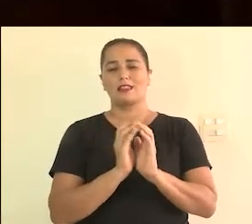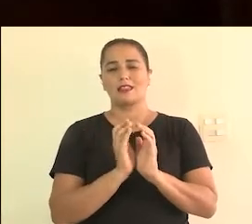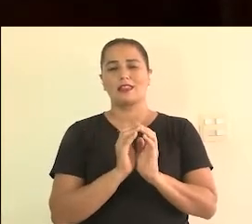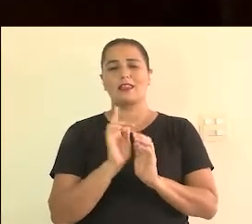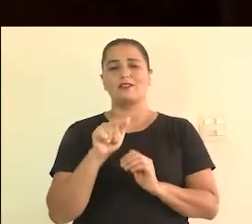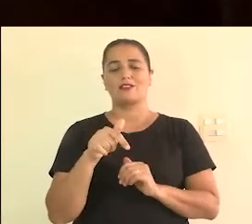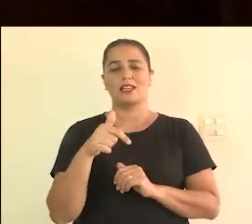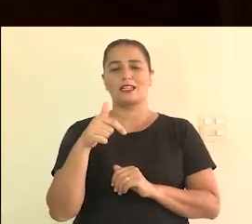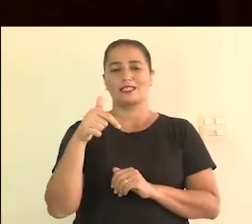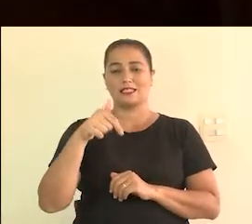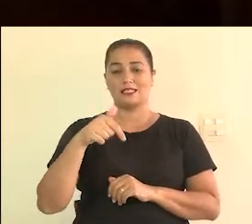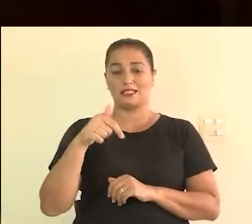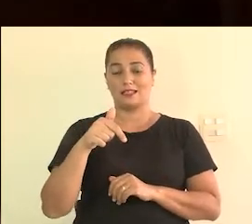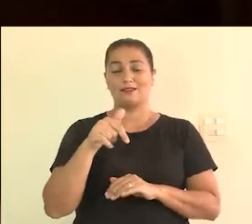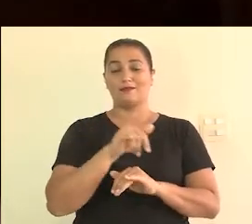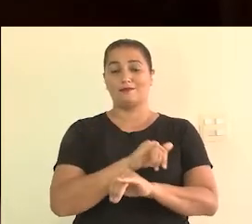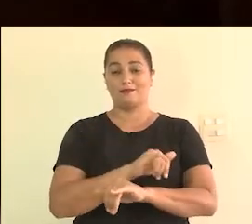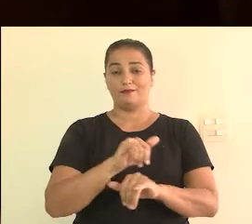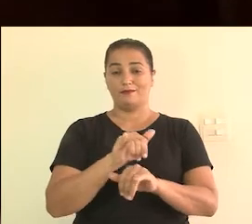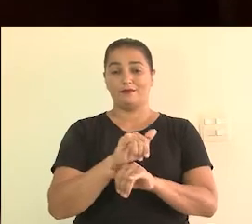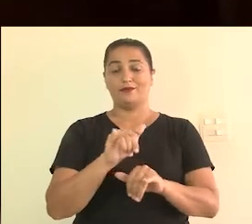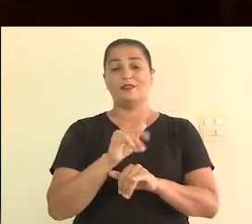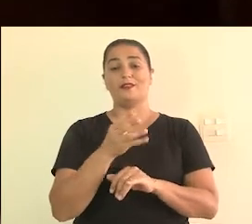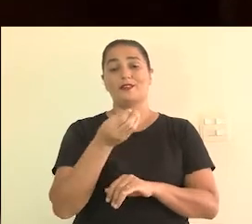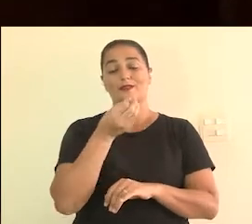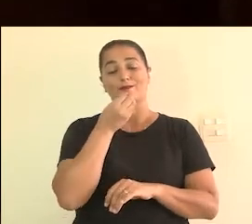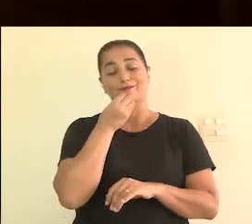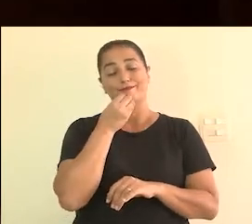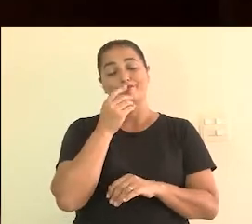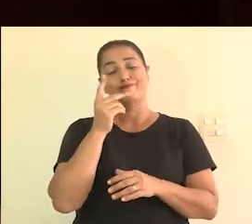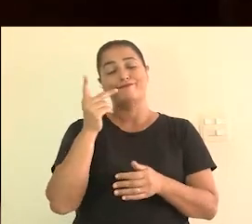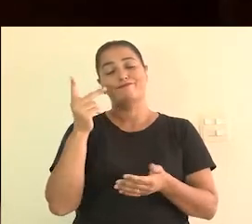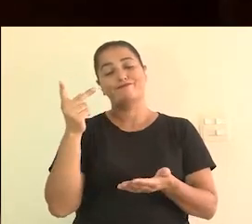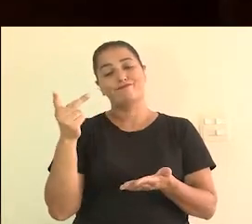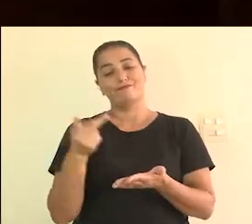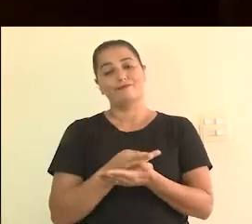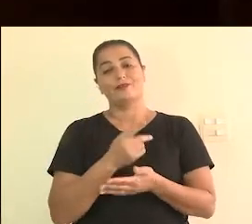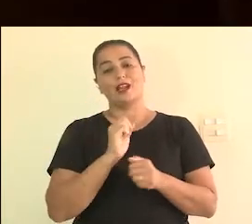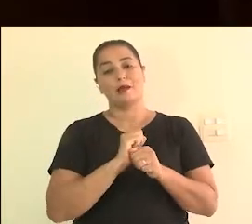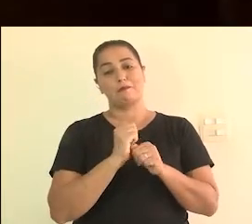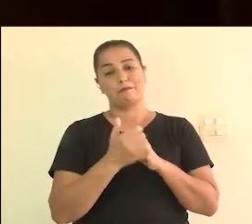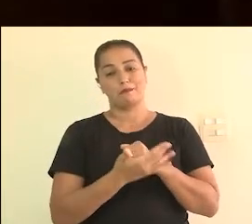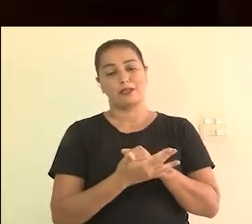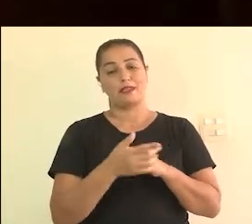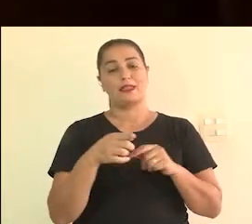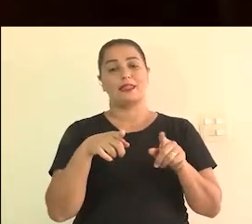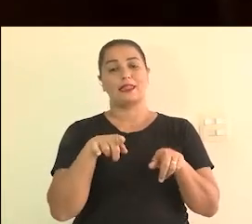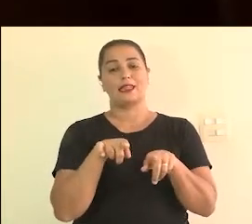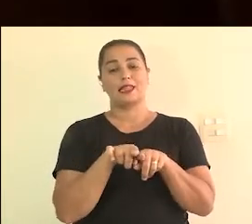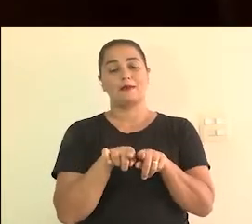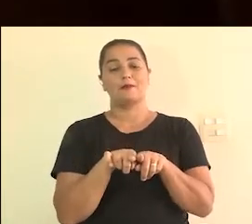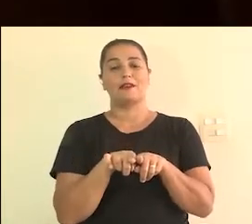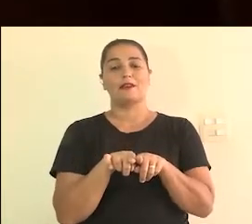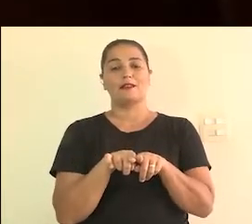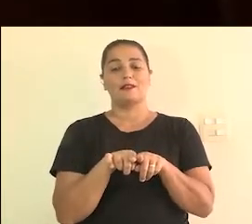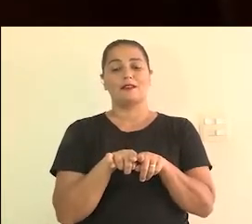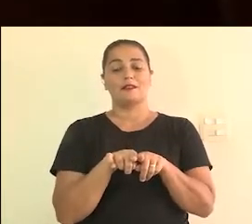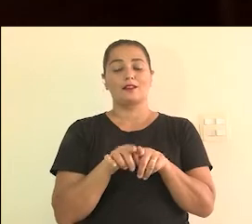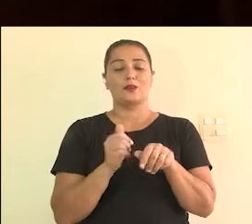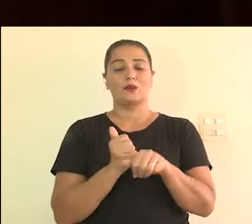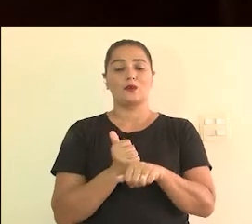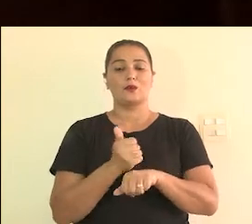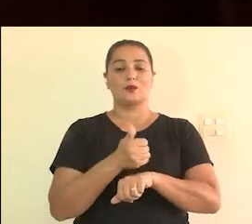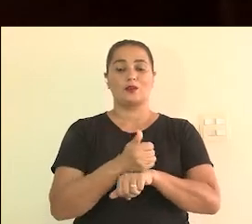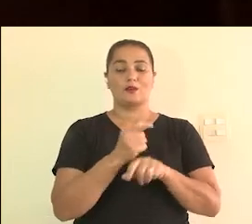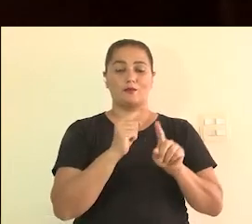que já vai para a sua sétima edição, iria para oito se não tivesse tido a pandemia. Eu também fui